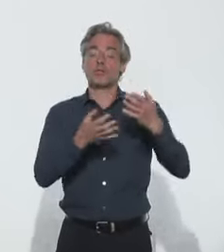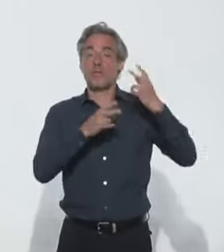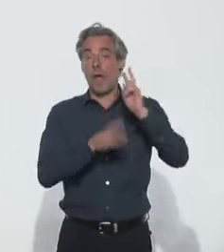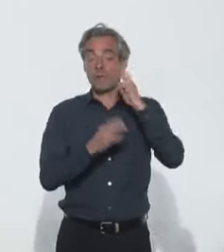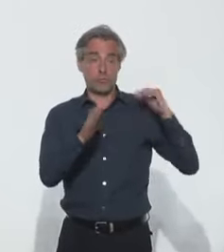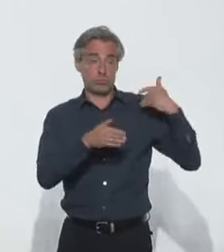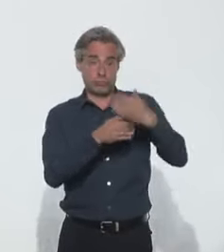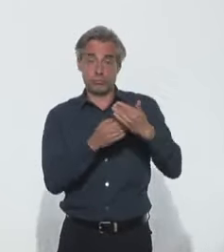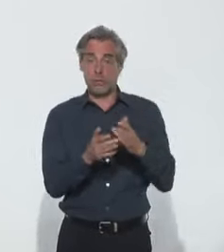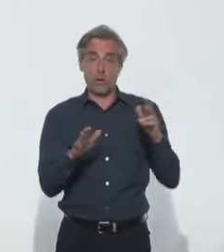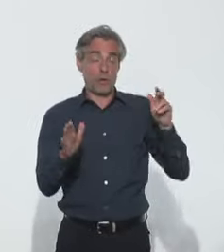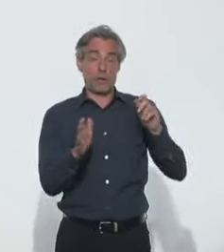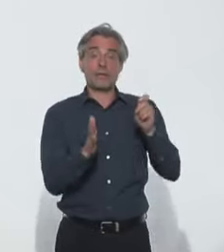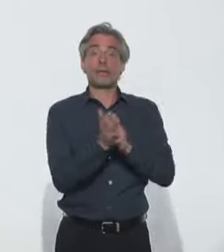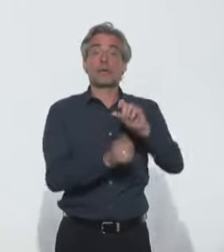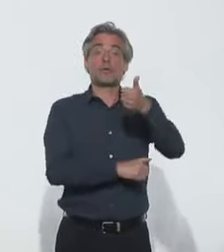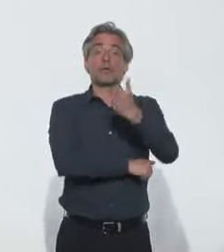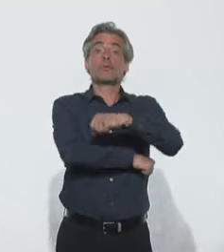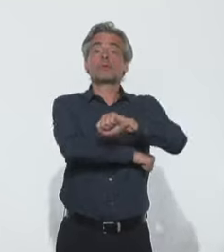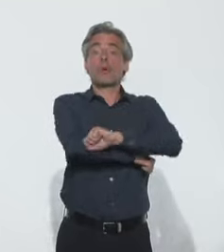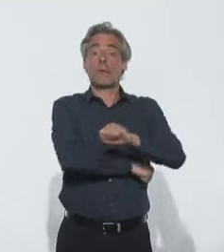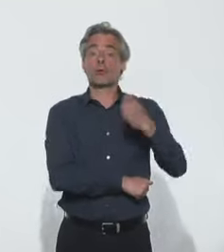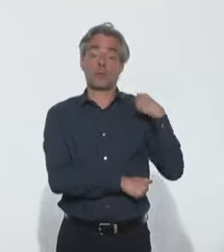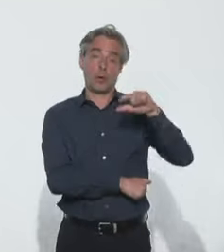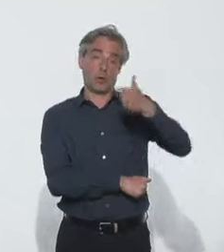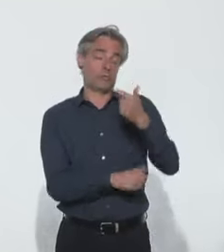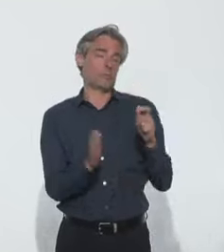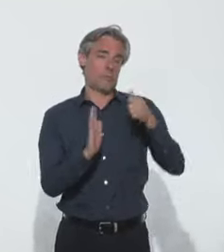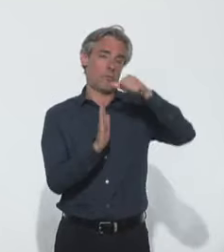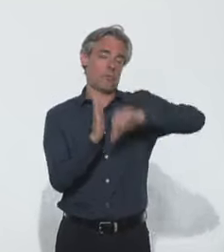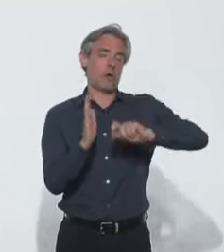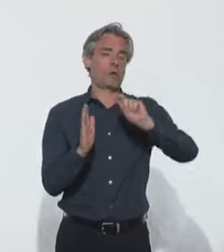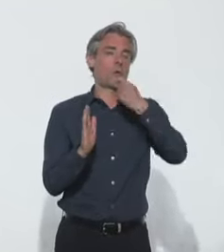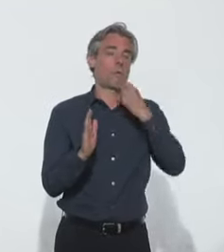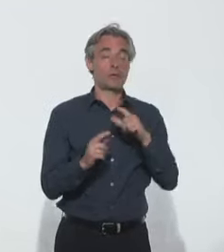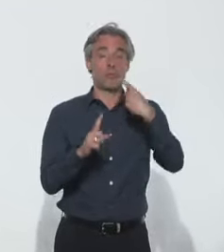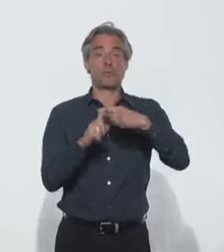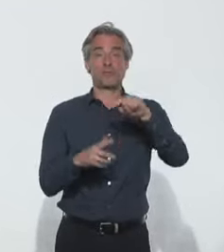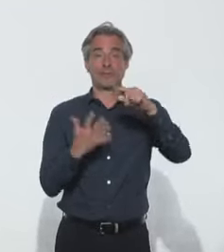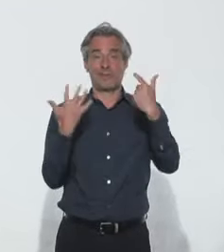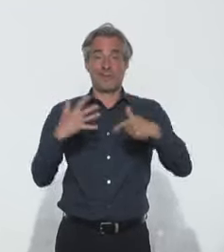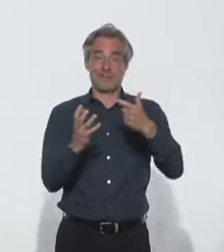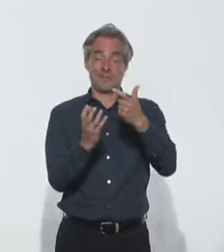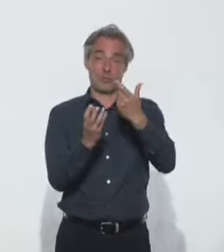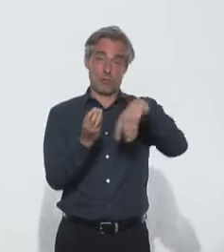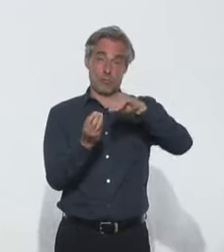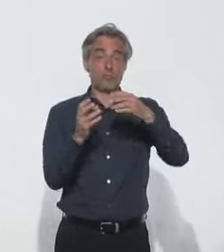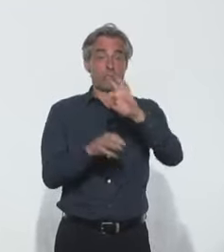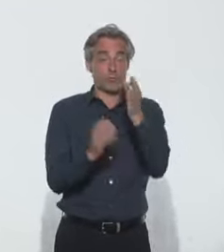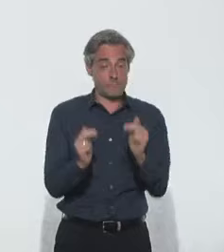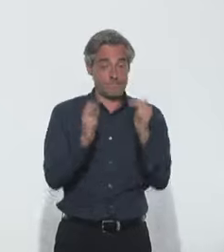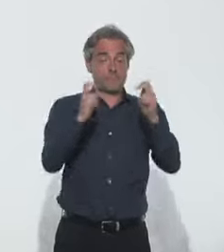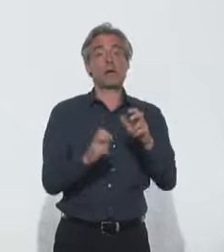Cet excès est observé depuis la semaine 12, donc depuis le mois de mars, avec un excès de 17%, qui est monté à